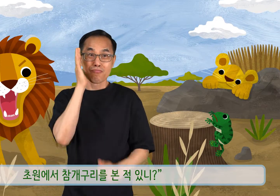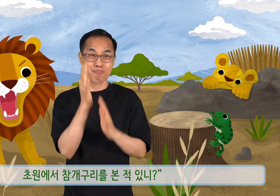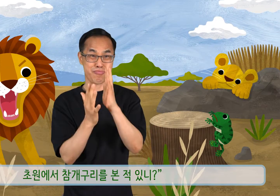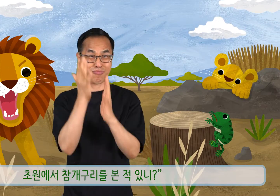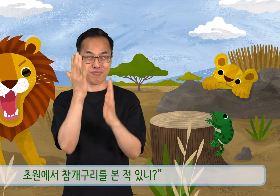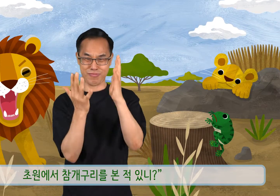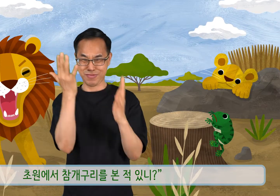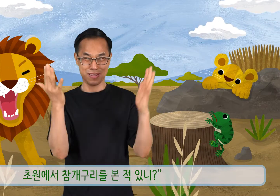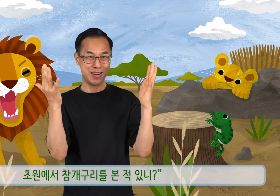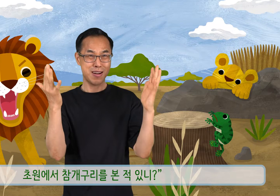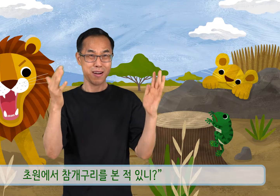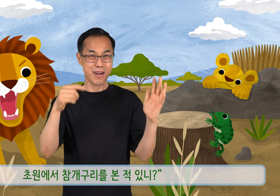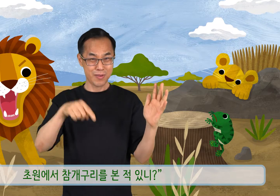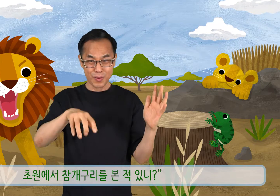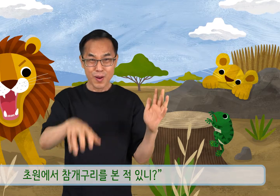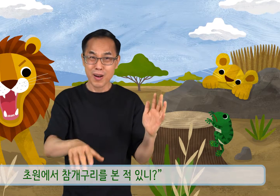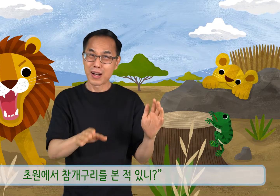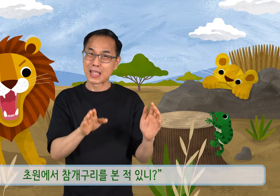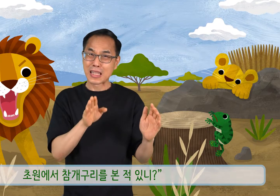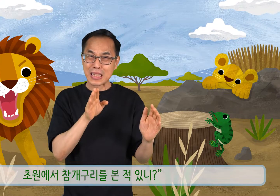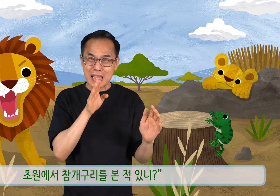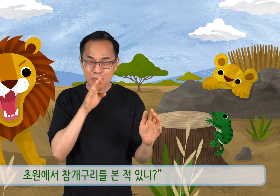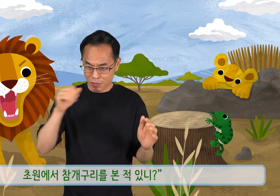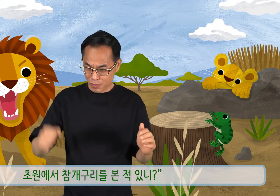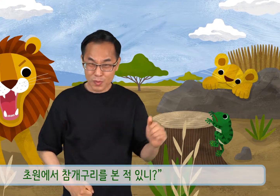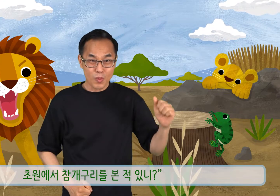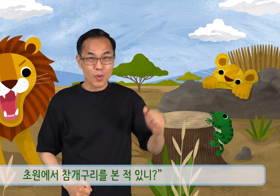초원에서 참개구리를 본 적 있니?